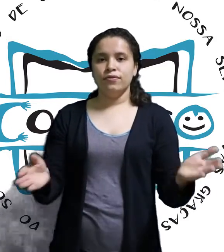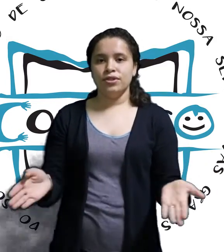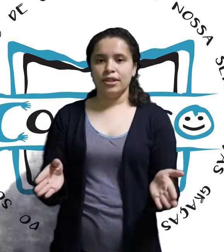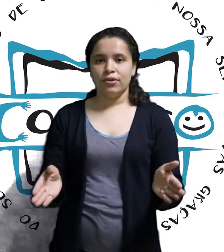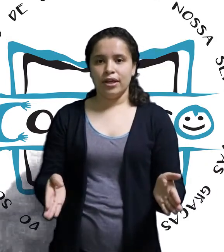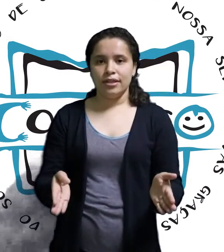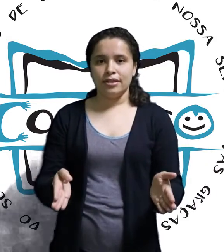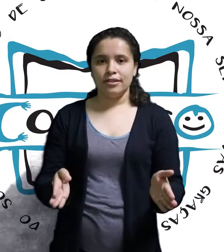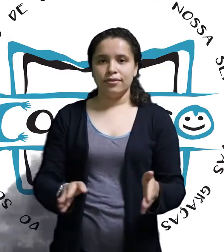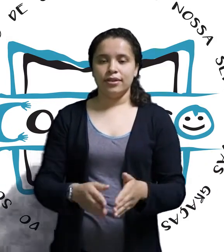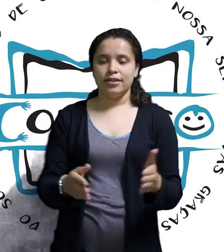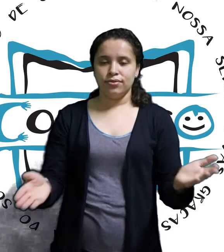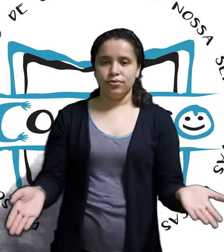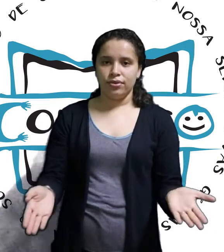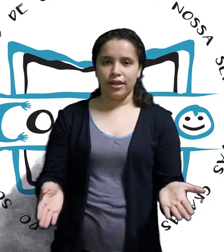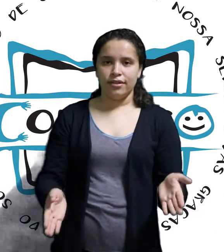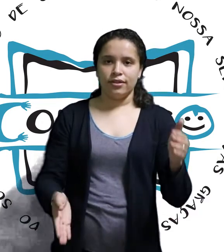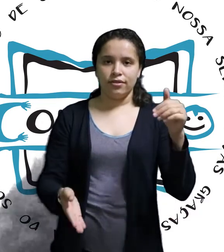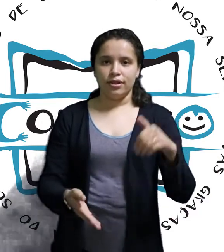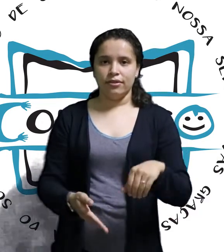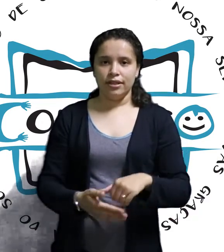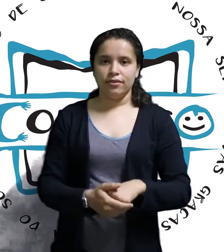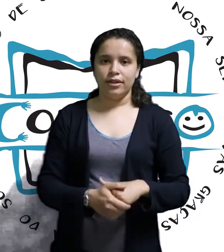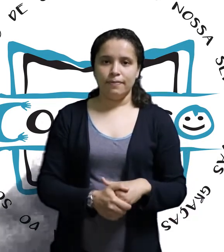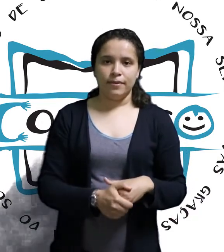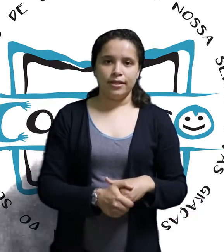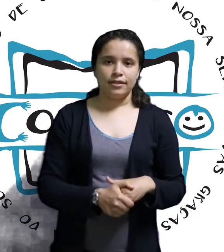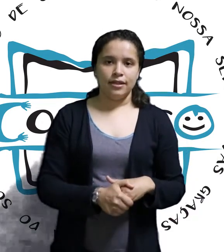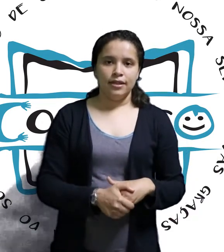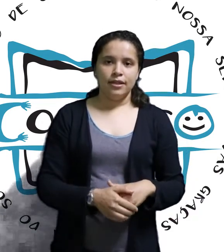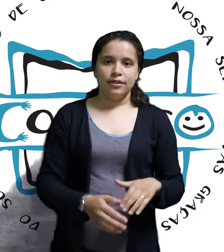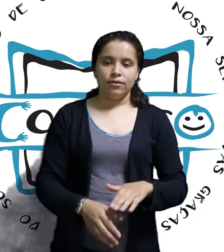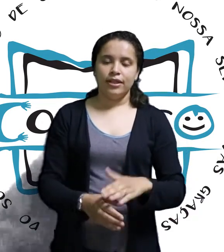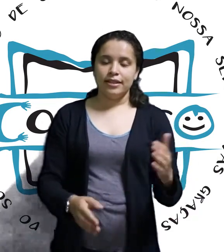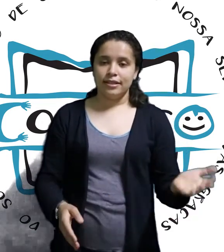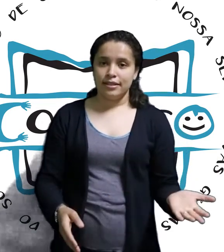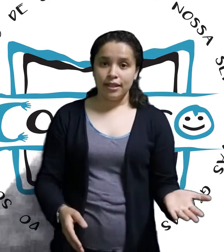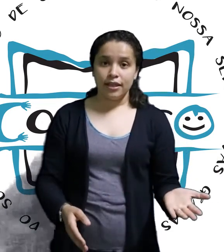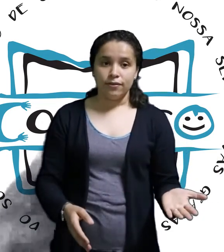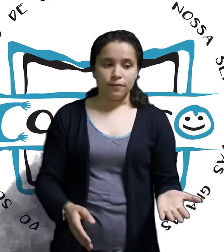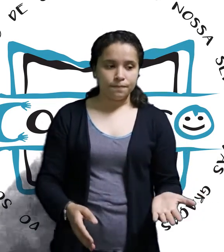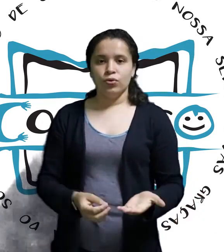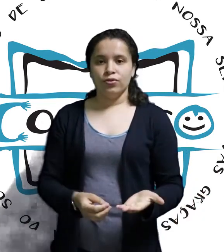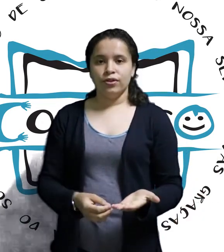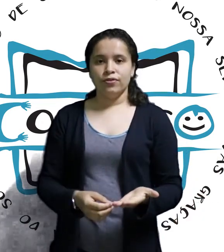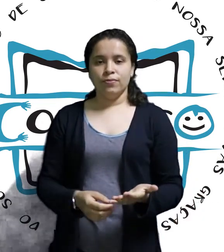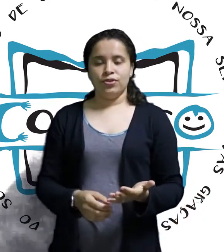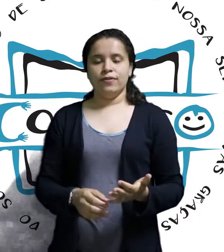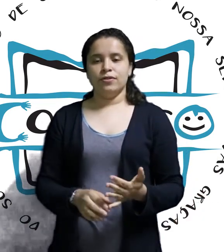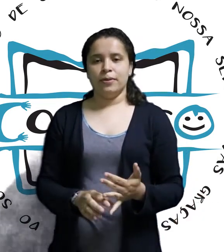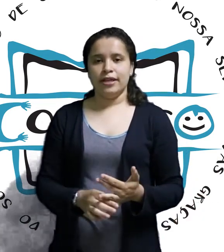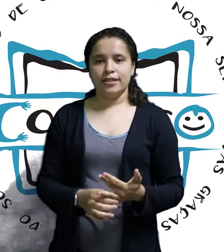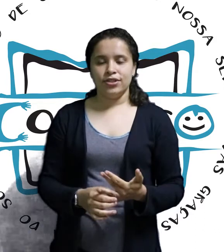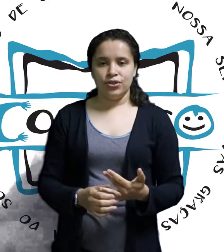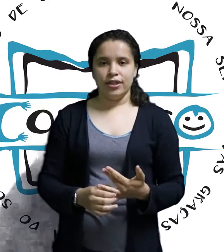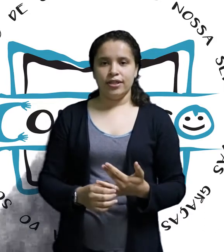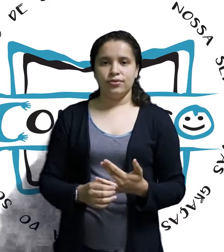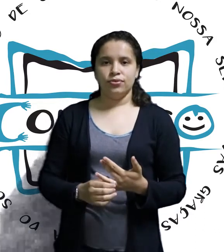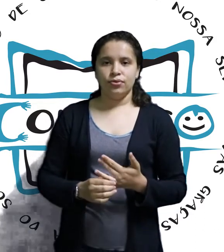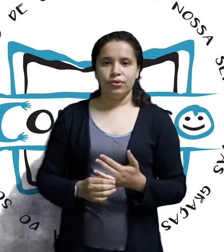fugir da organização, da estrutura organizacional dentro da empresa. Então, tem que ser seguido. Um dos outros motivos para existir a estrutura